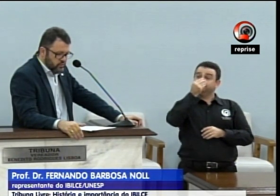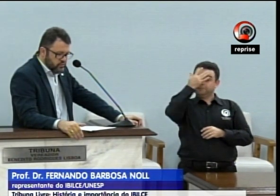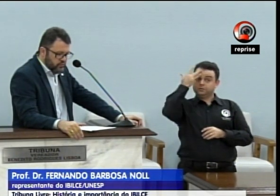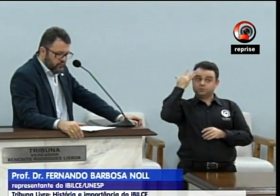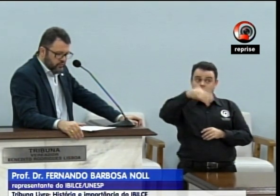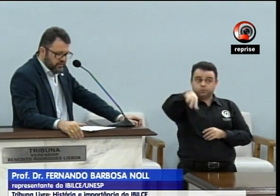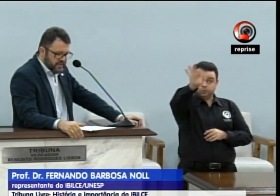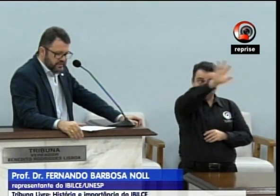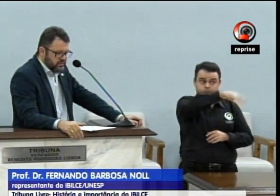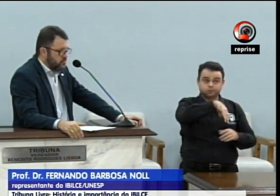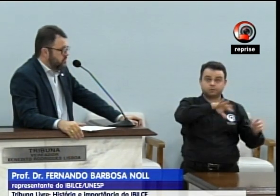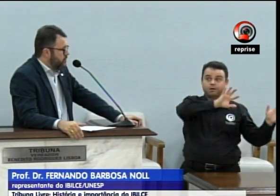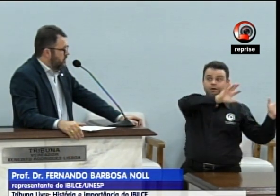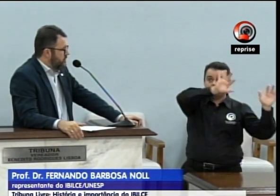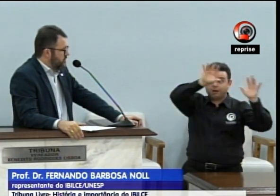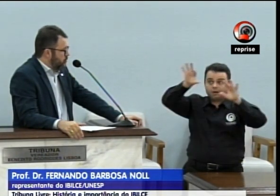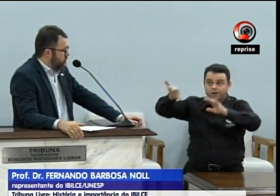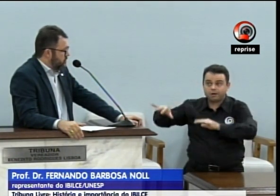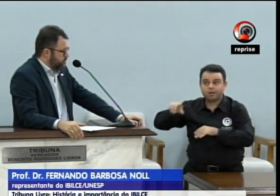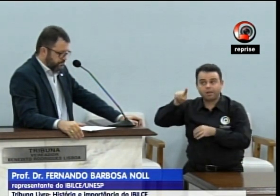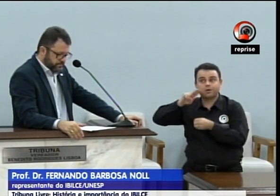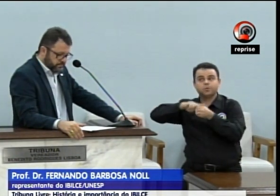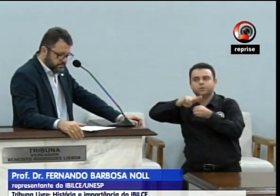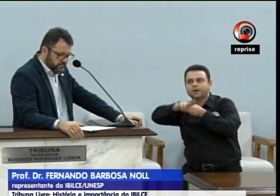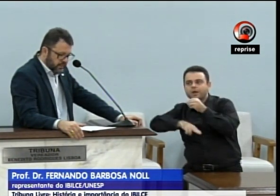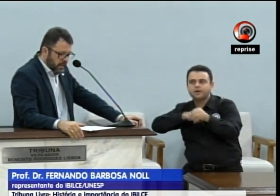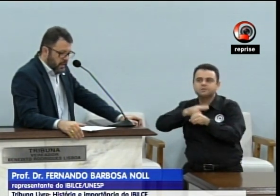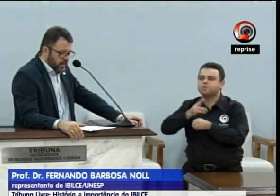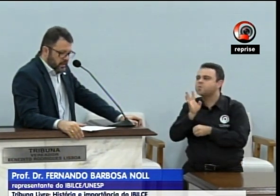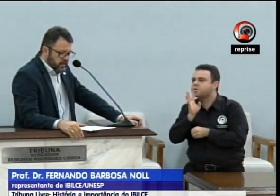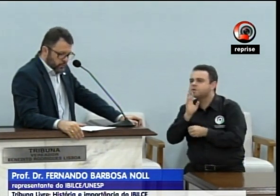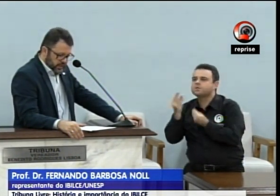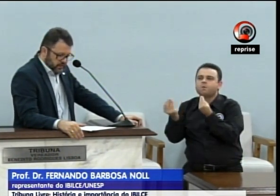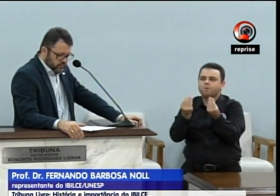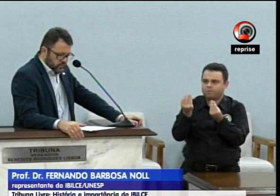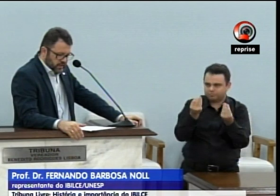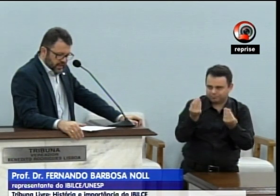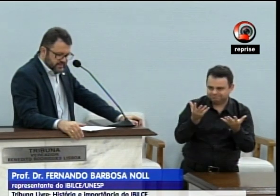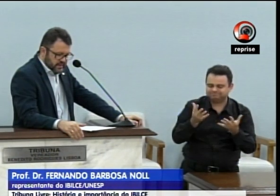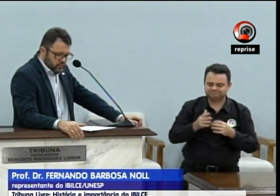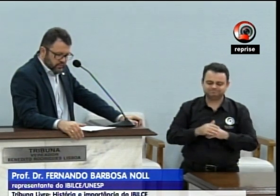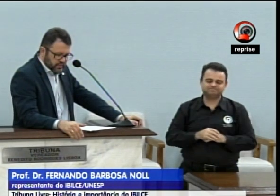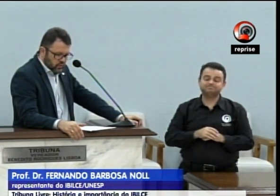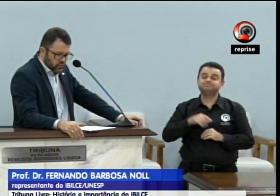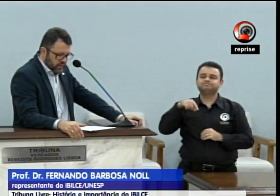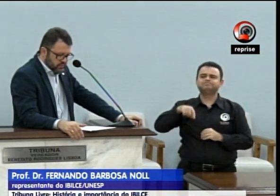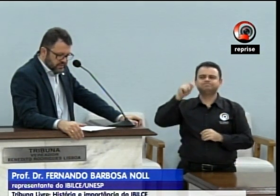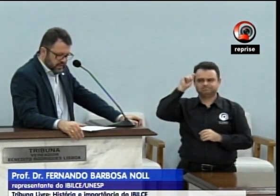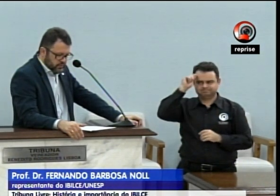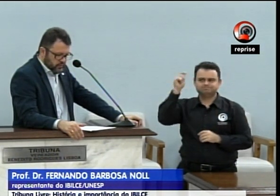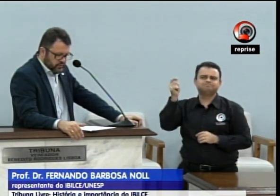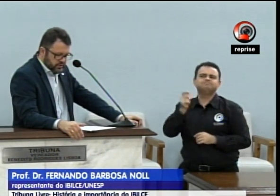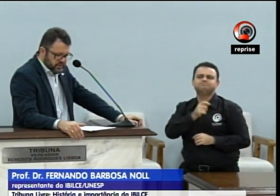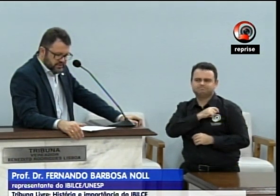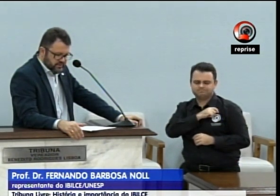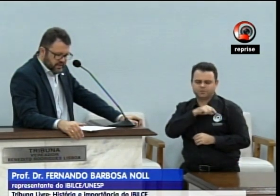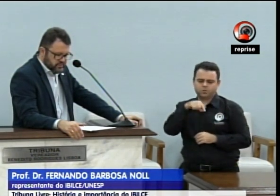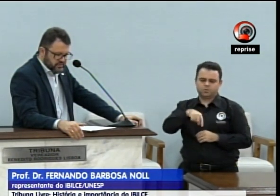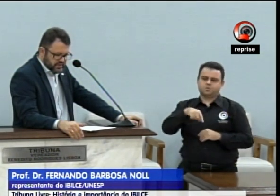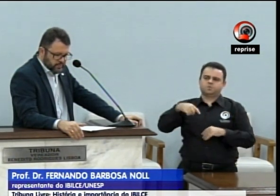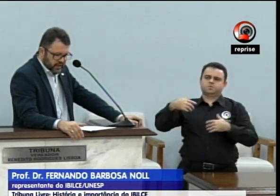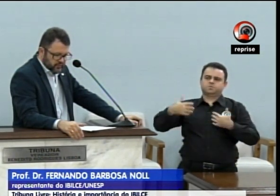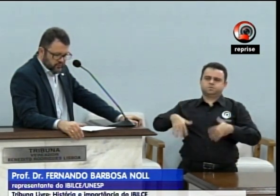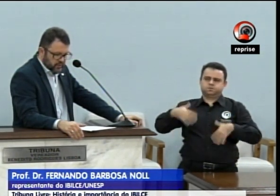possa usufruir das ações que oferecemos. Rio Preto é sem dúvida alguma um centro de